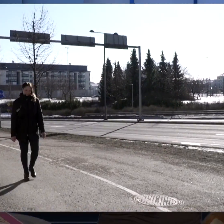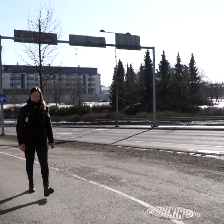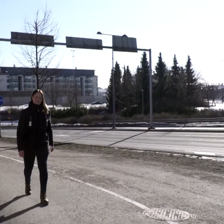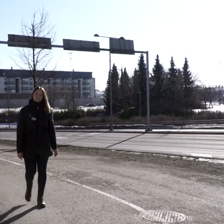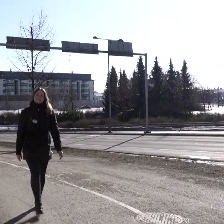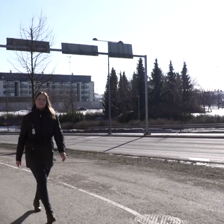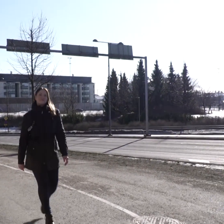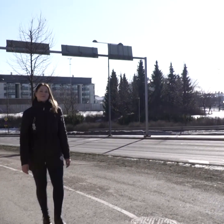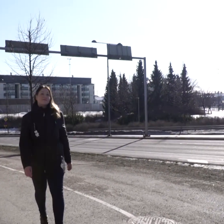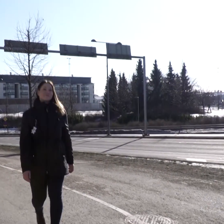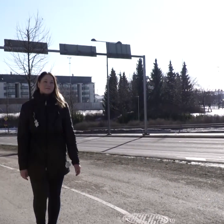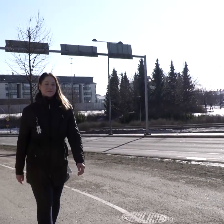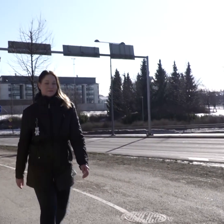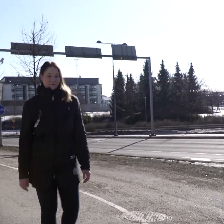Suojatien yli.